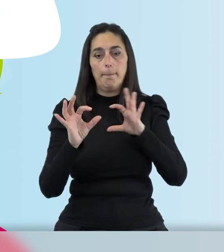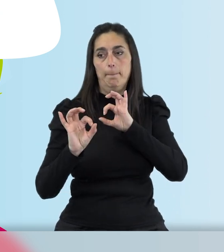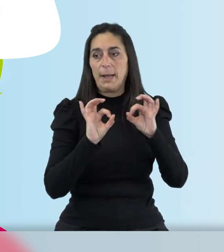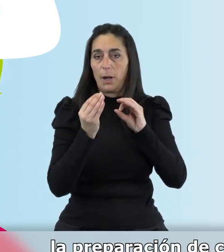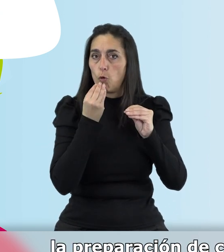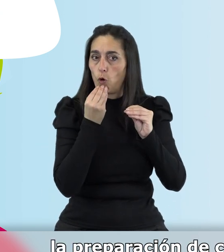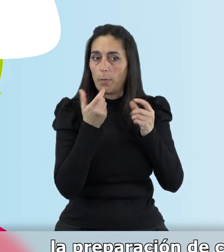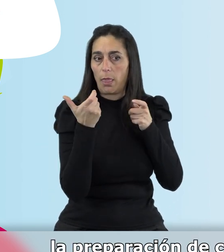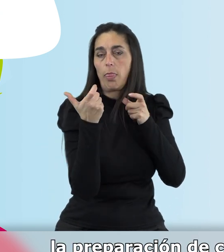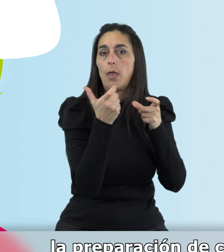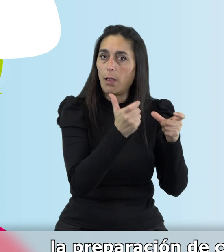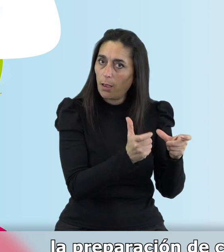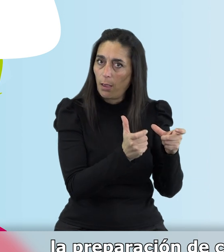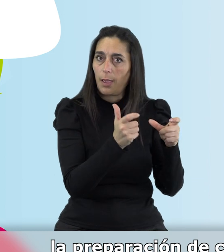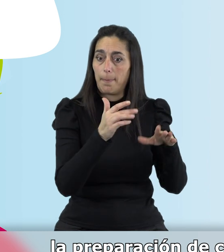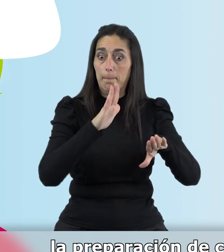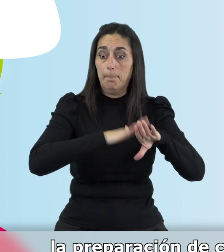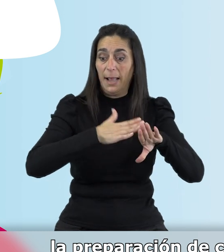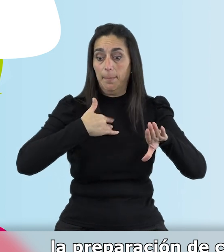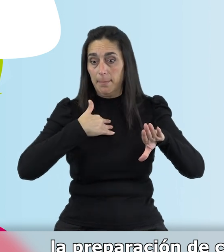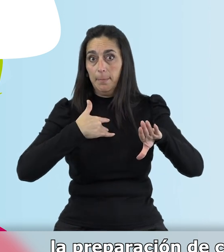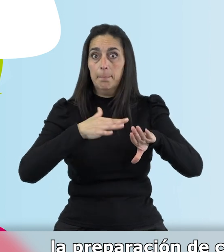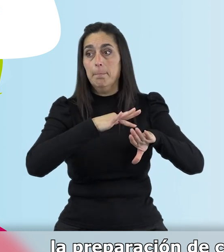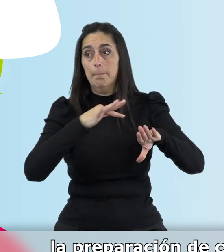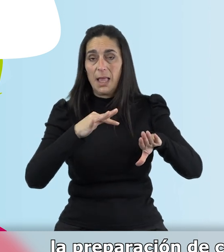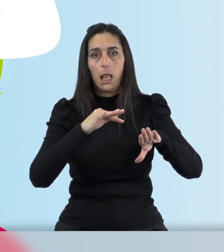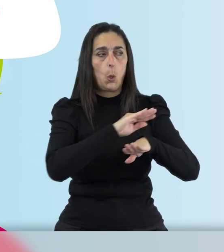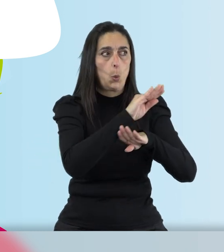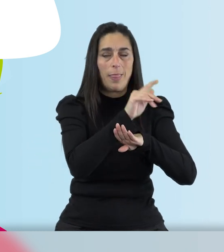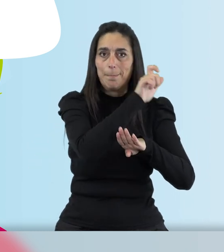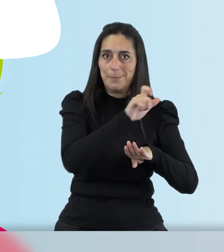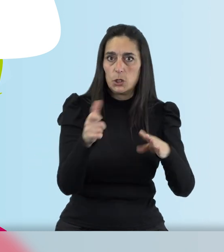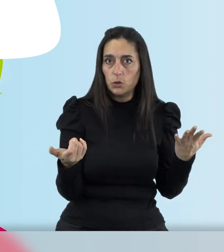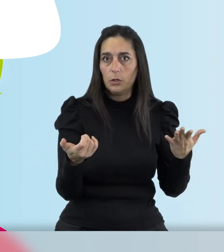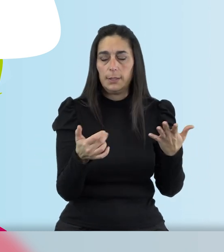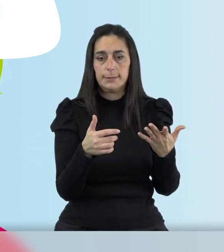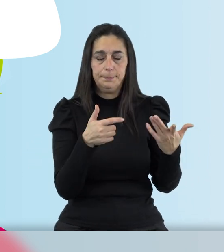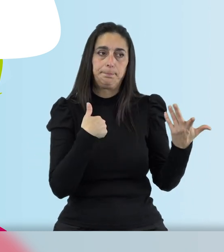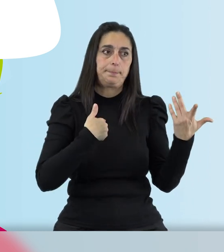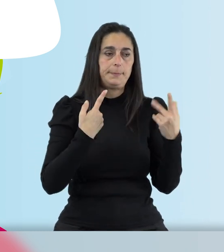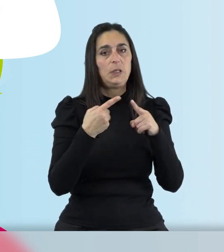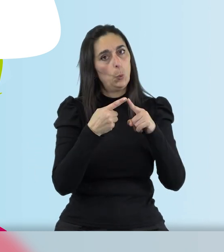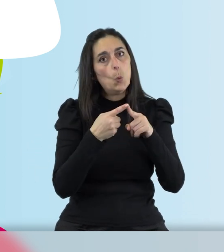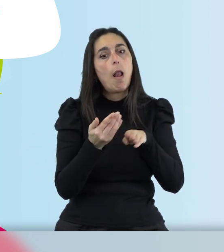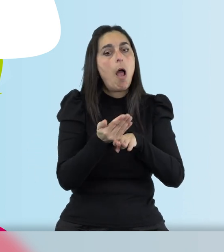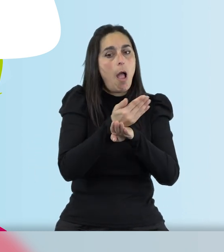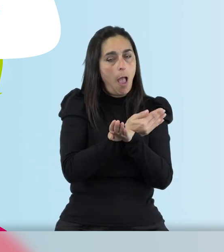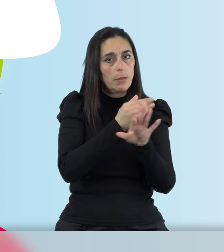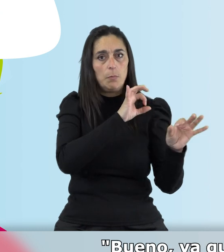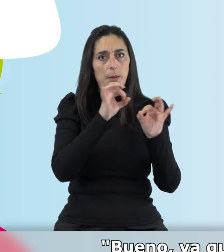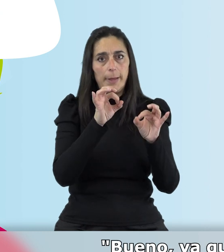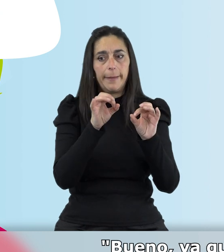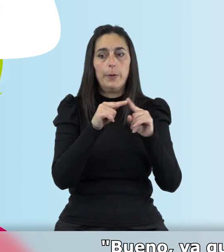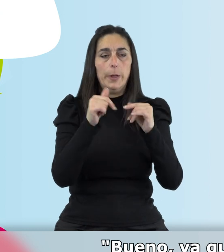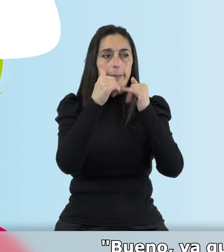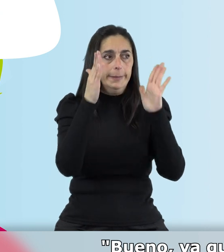comida, pues bueno, la preparación de comida para ti y para las personas a las que cuidas, bueno, pues visitas al domicilio